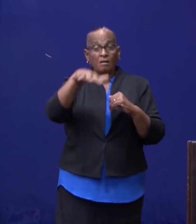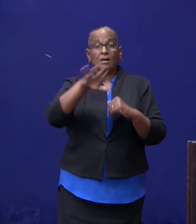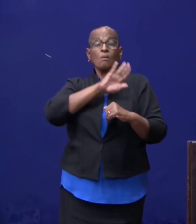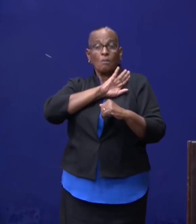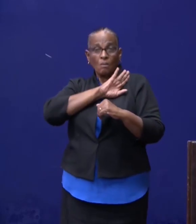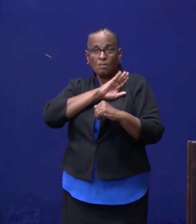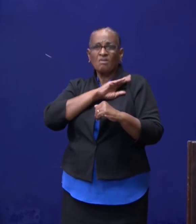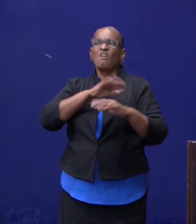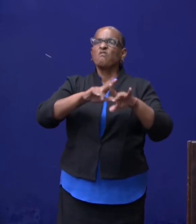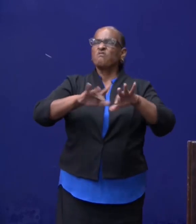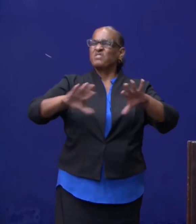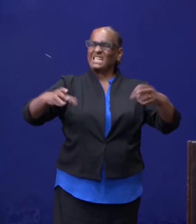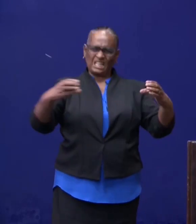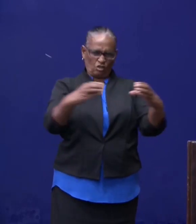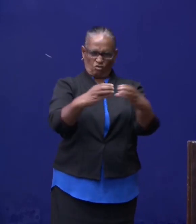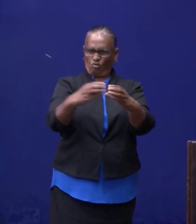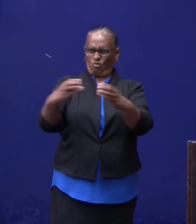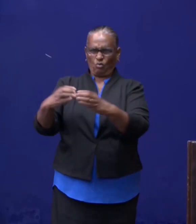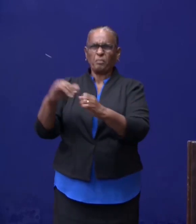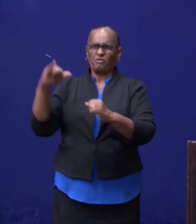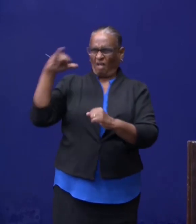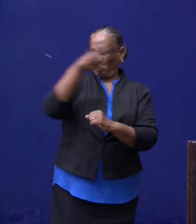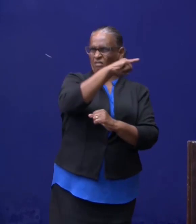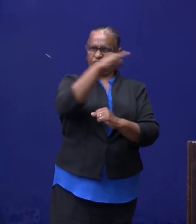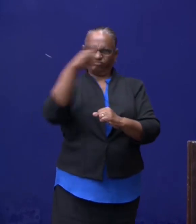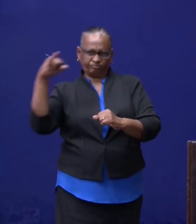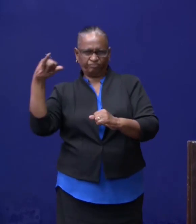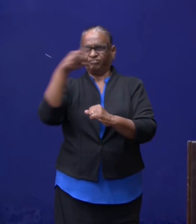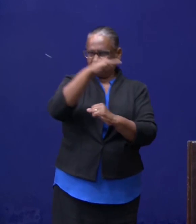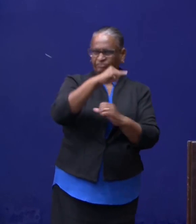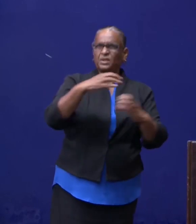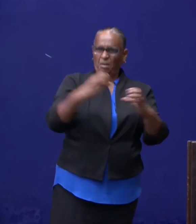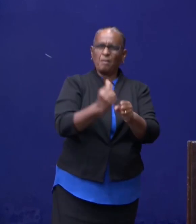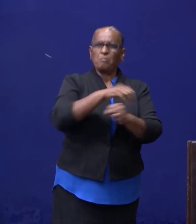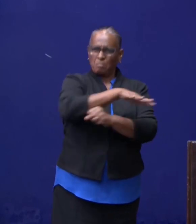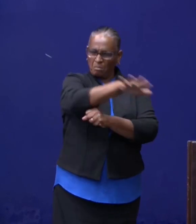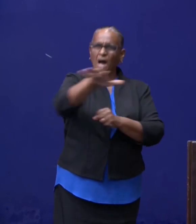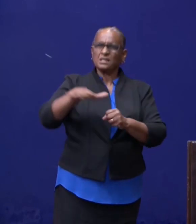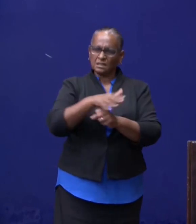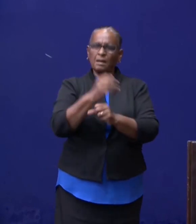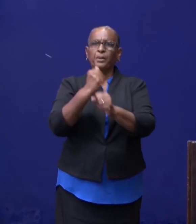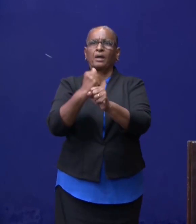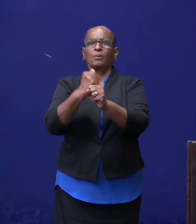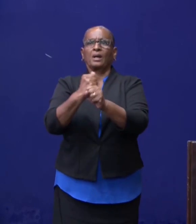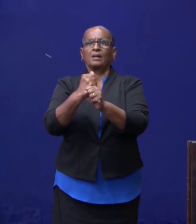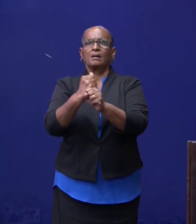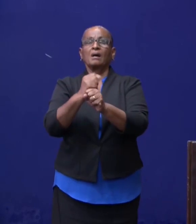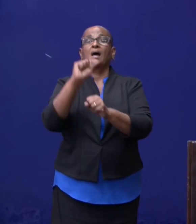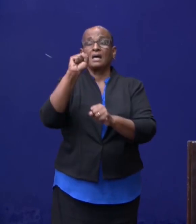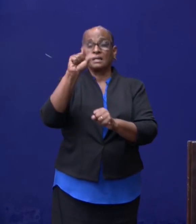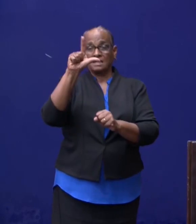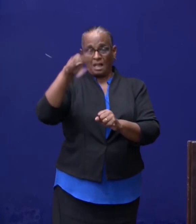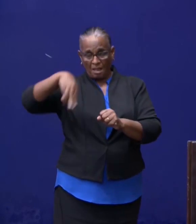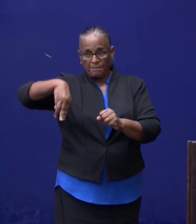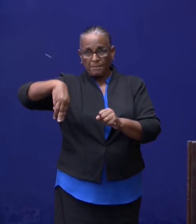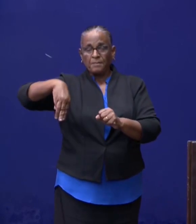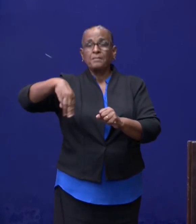geweest diverse stakeholders binnen de luchtvaartsector, luchthavenbeheer, luchtvaartdienst, SLM.